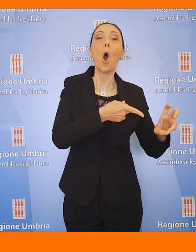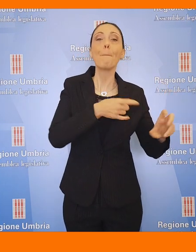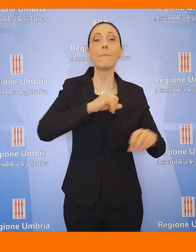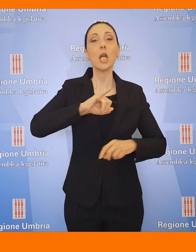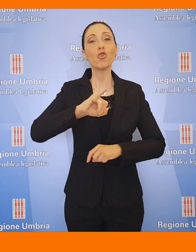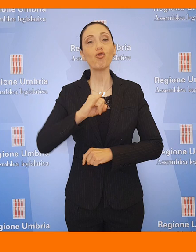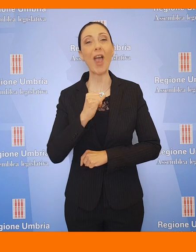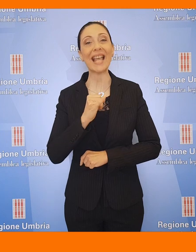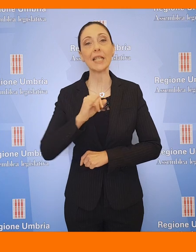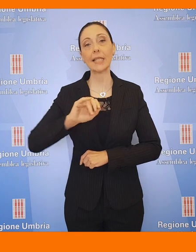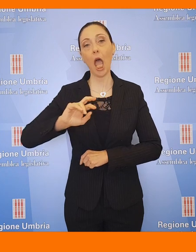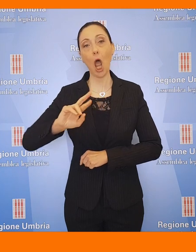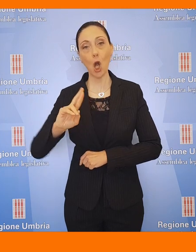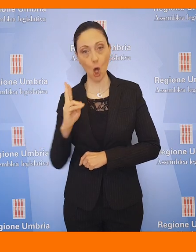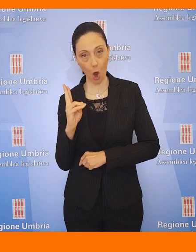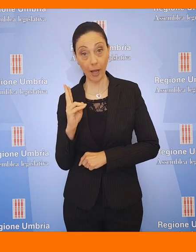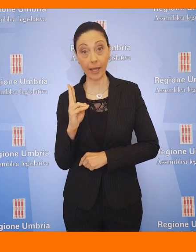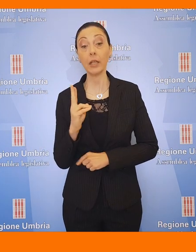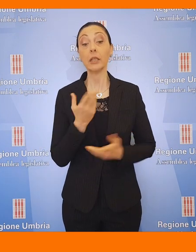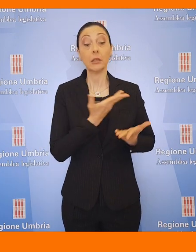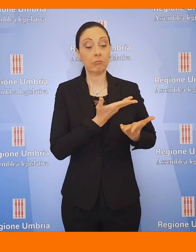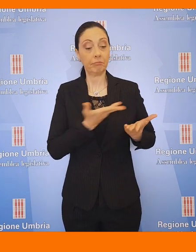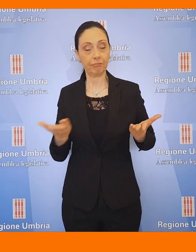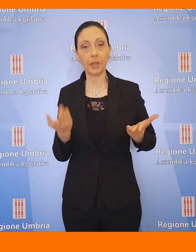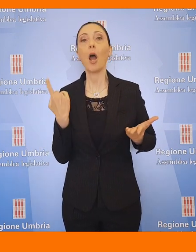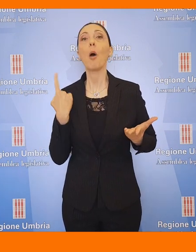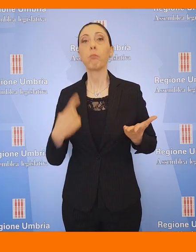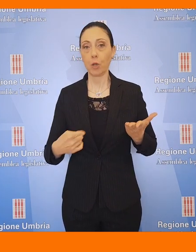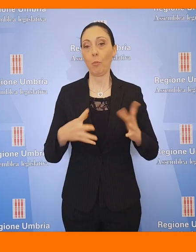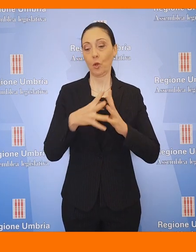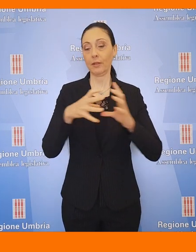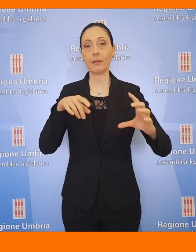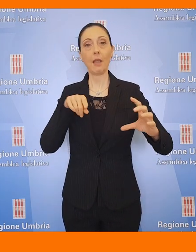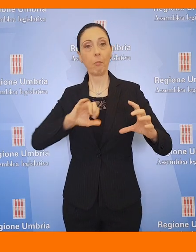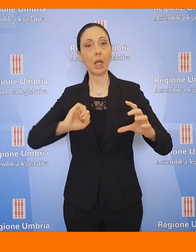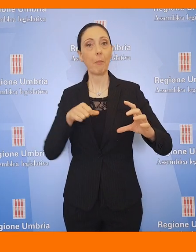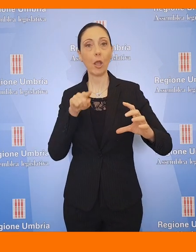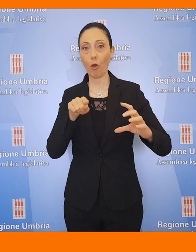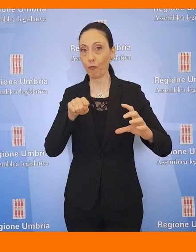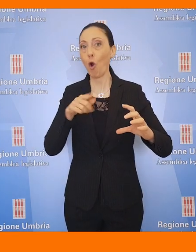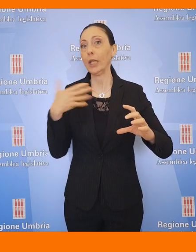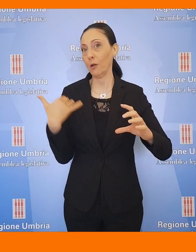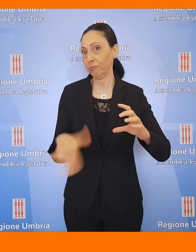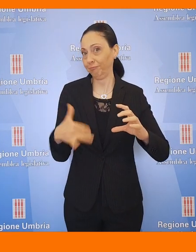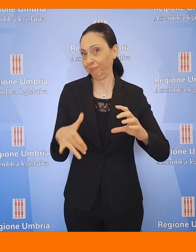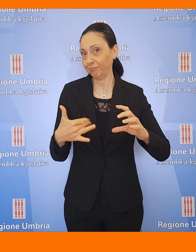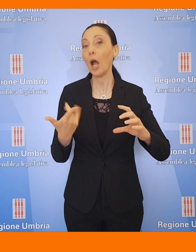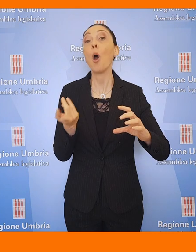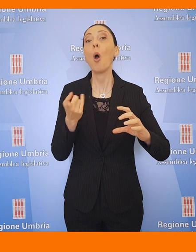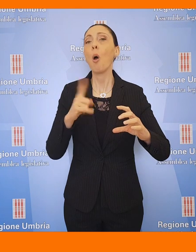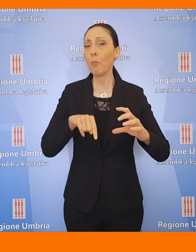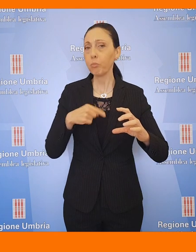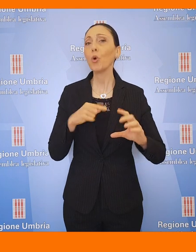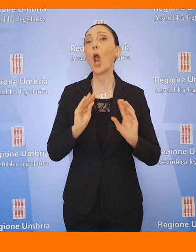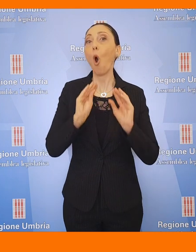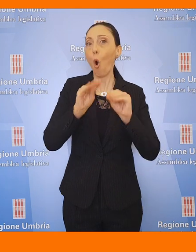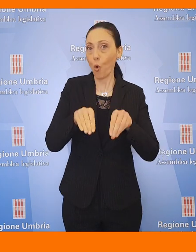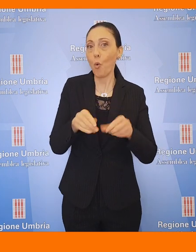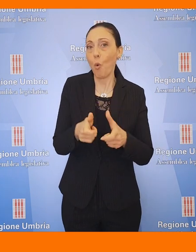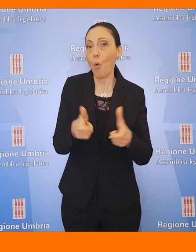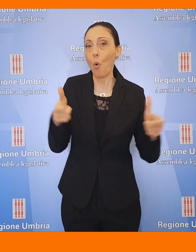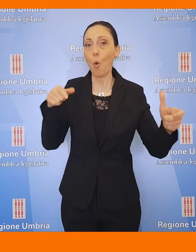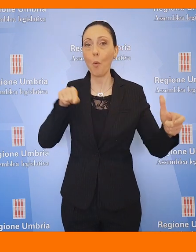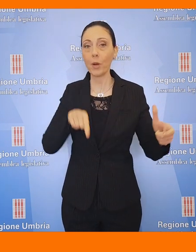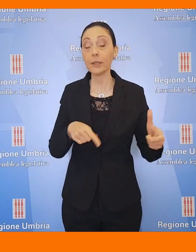rock. Questo, oltre a dare lustro allo storico stabilimento Folignate, permetterebbe anche un importante allargamento dei livelli occupazionali,